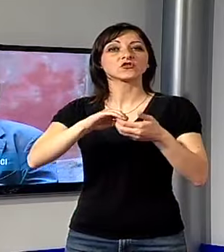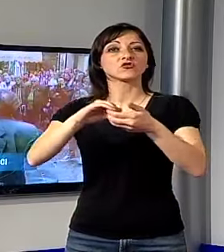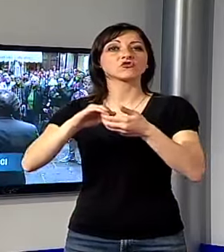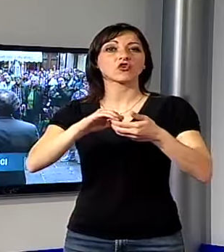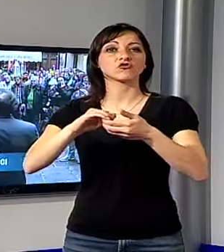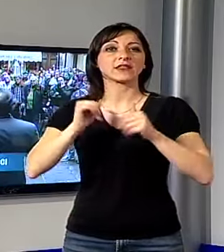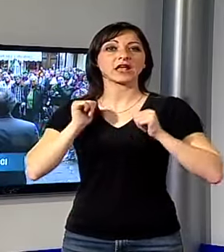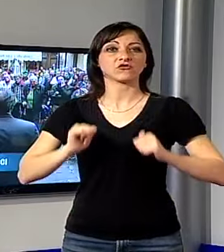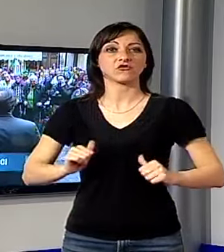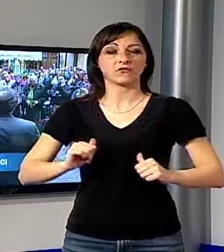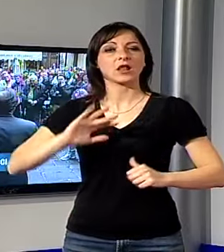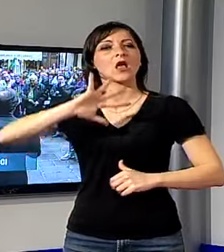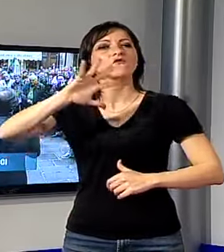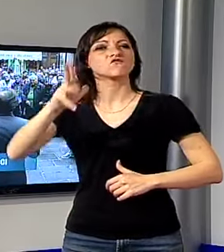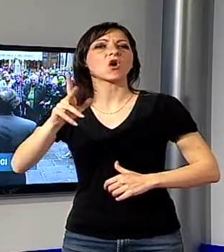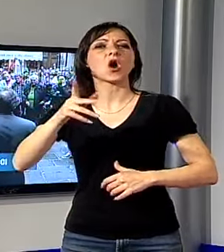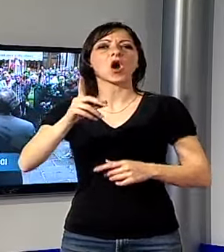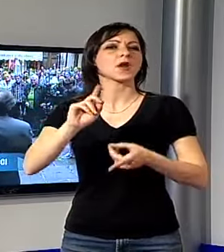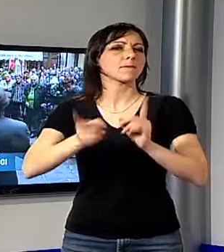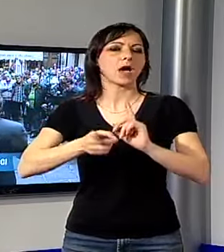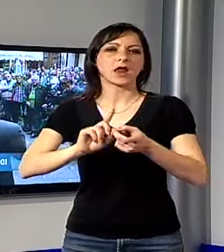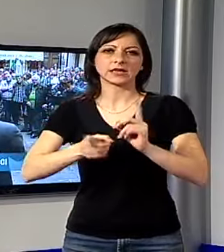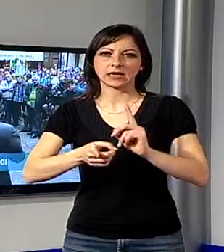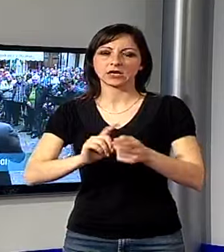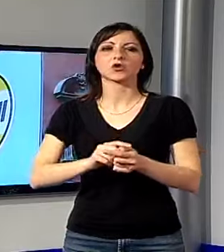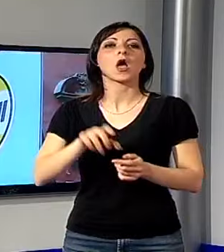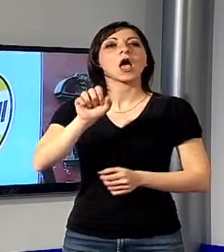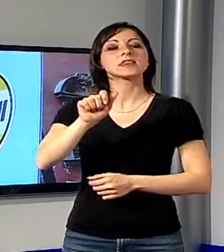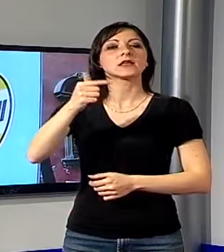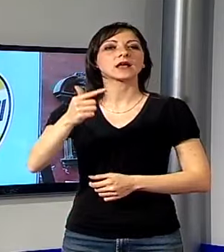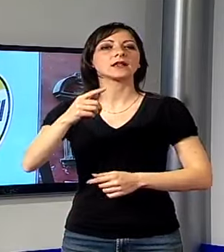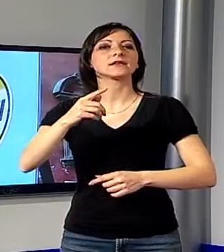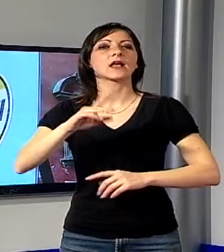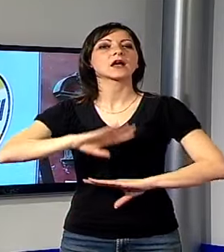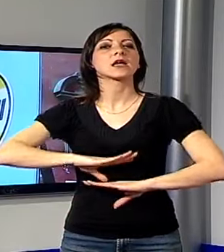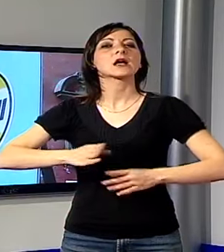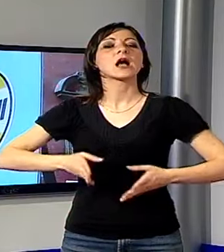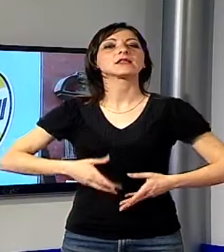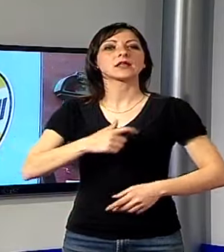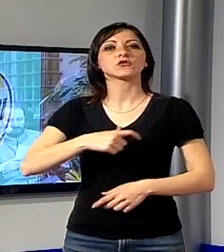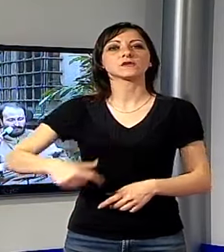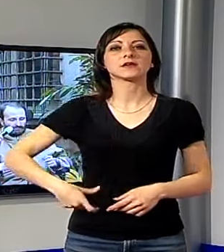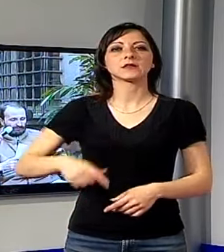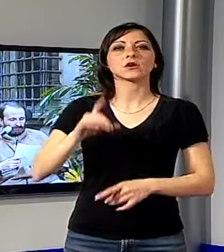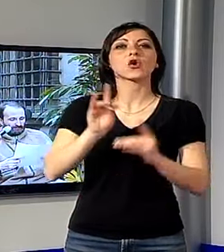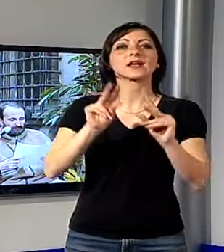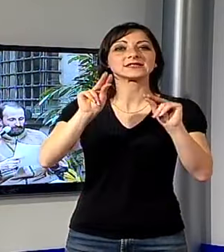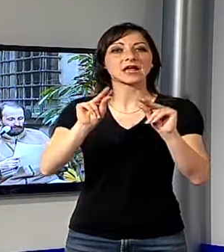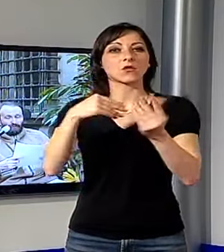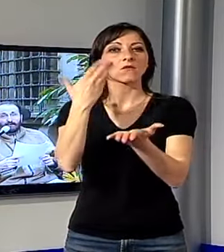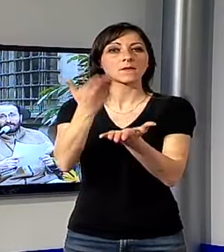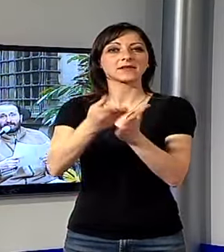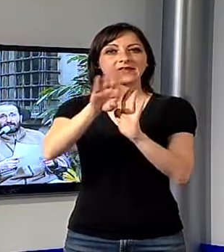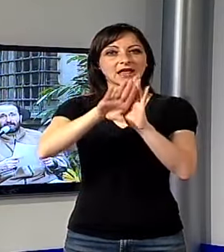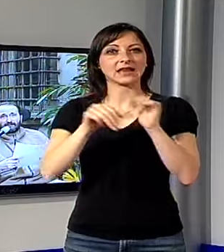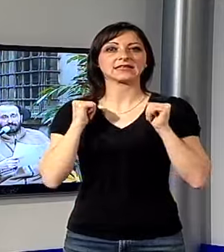fuori da ogni logica di partito. Così Andrea Tagliasacchi, candidato sindaco a Castelnuovo Garfagnana, ha presentato la lista